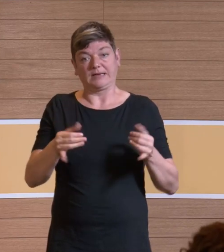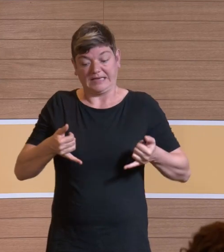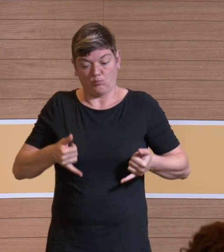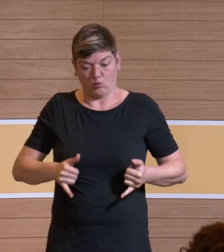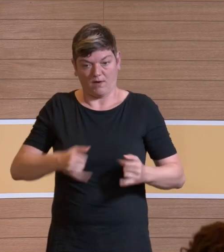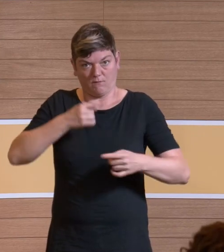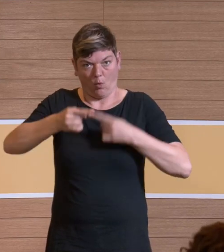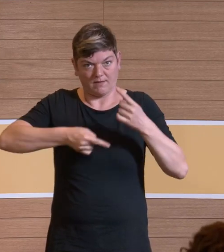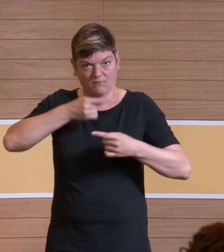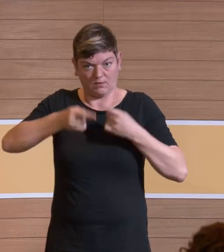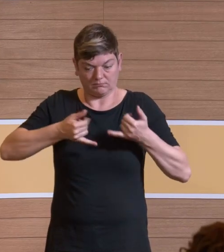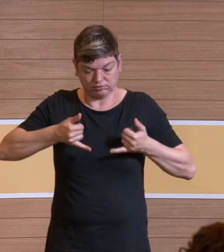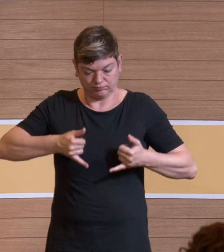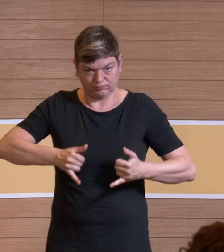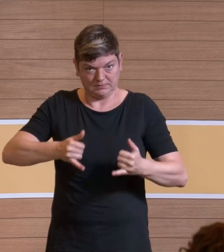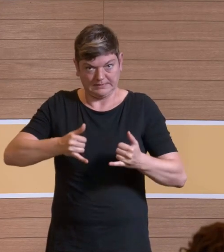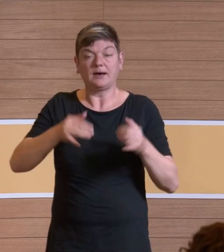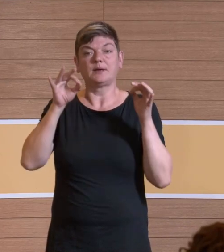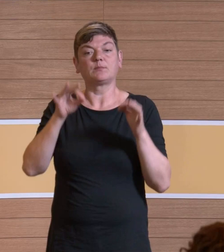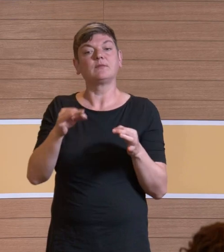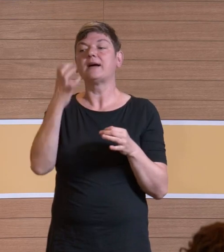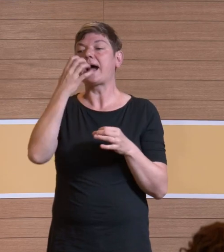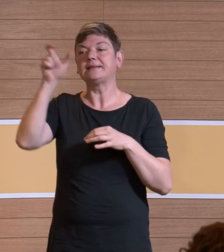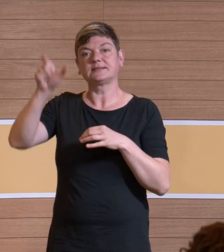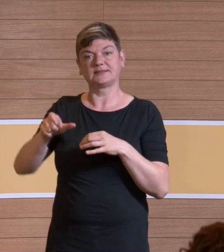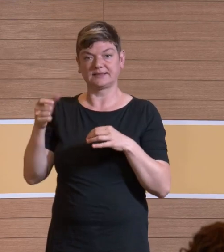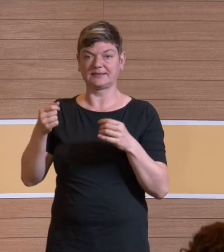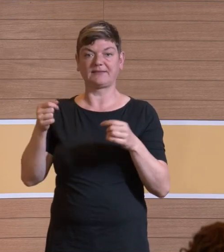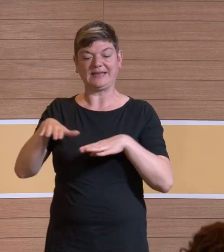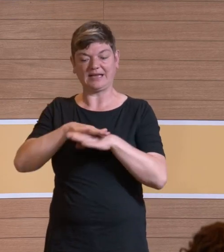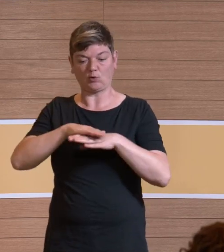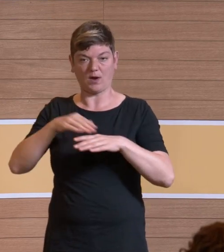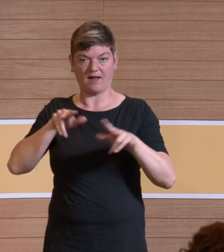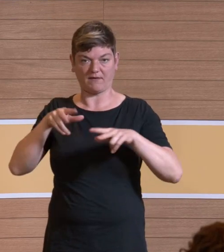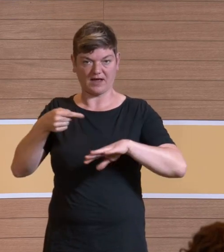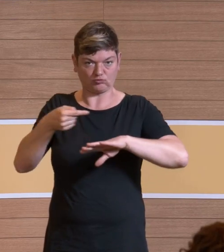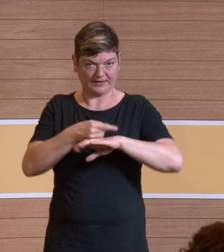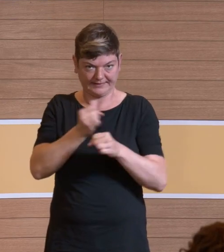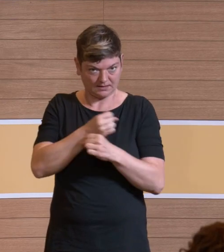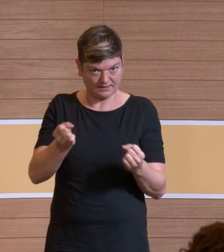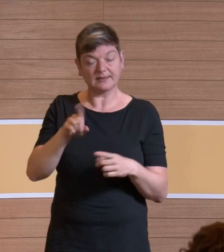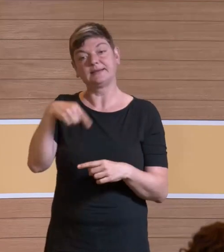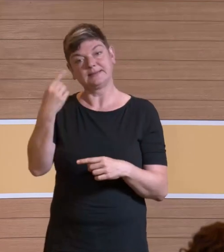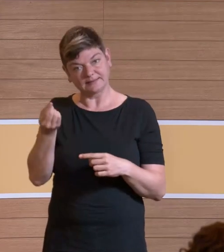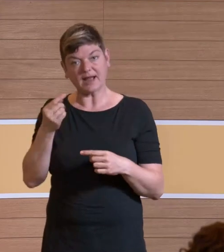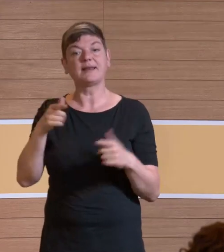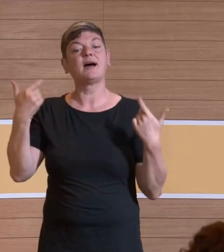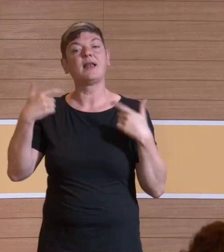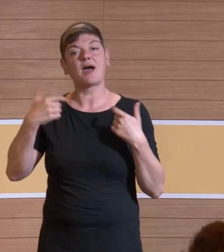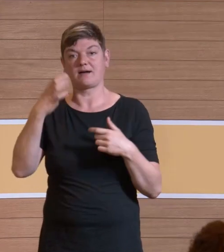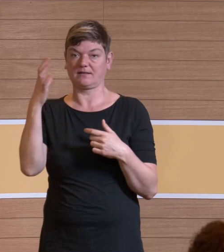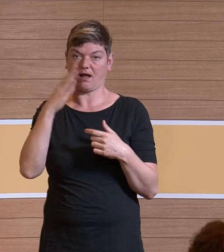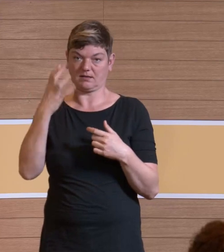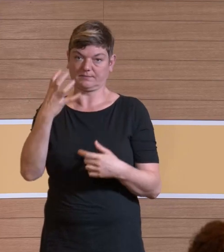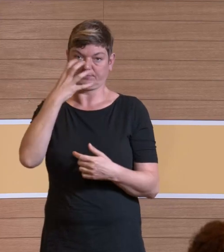Aber aus irgendwelchen Gründen kann der Anästhesist kein Regionalverfahren stechen. Dann können Sie Lachgas bekommen